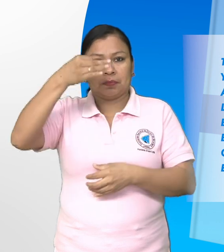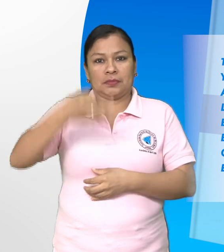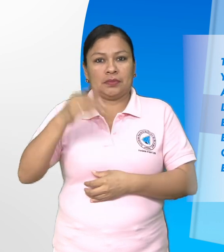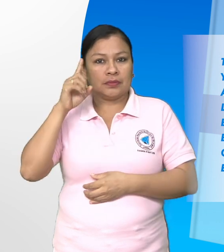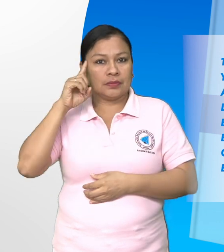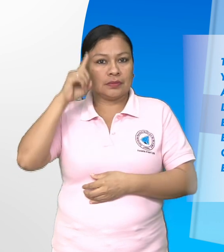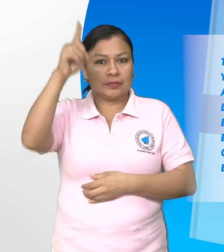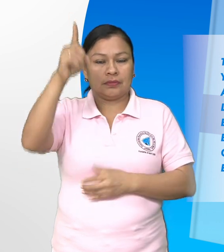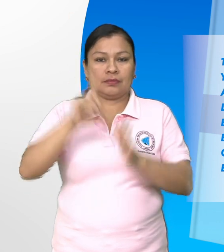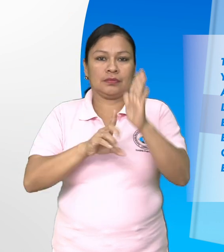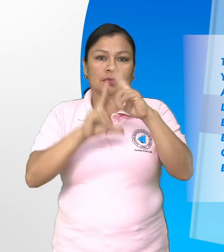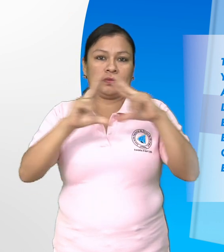del Estado.